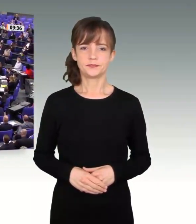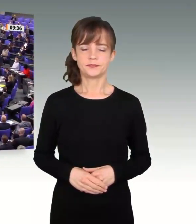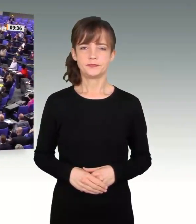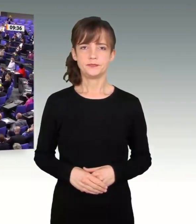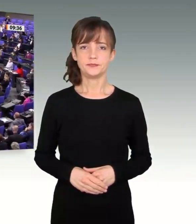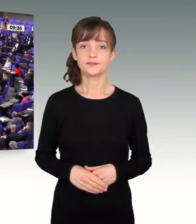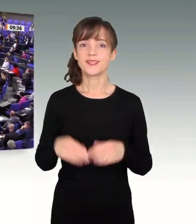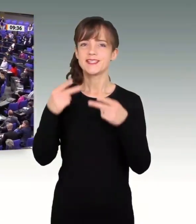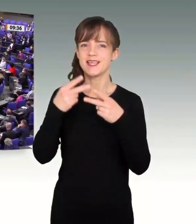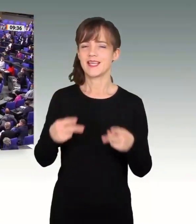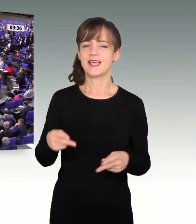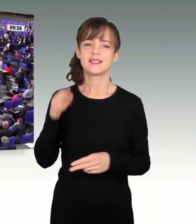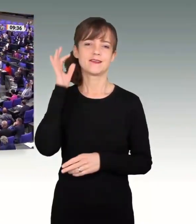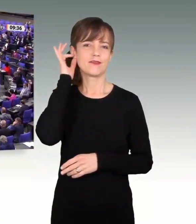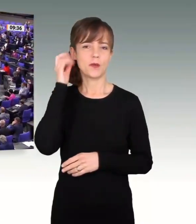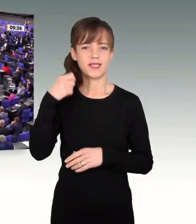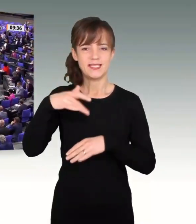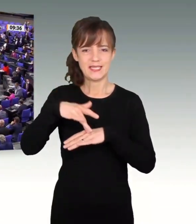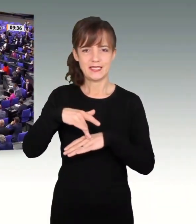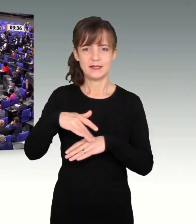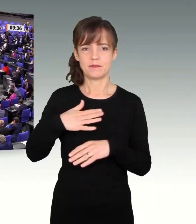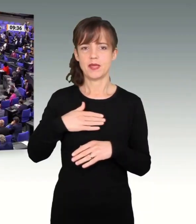Sehr geehrte Frau Präsidentin! Meine Damen und Herren!